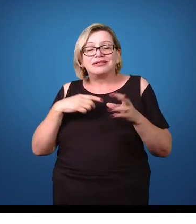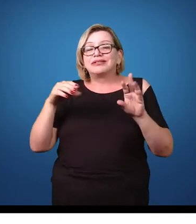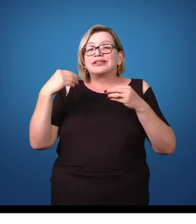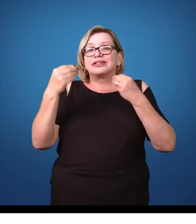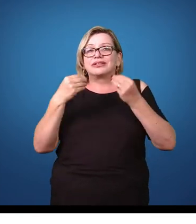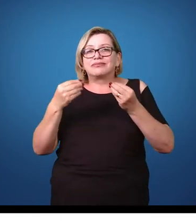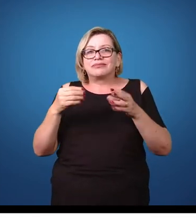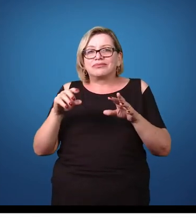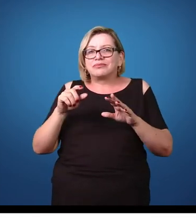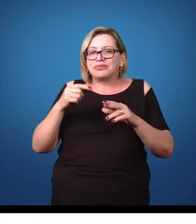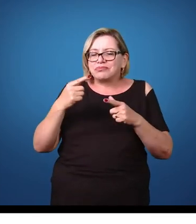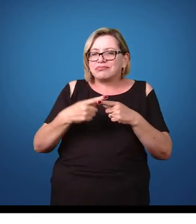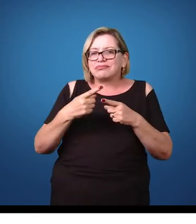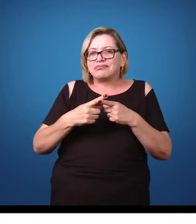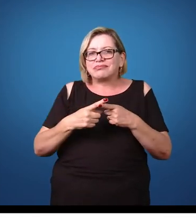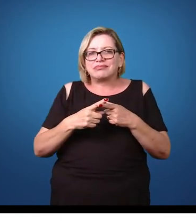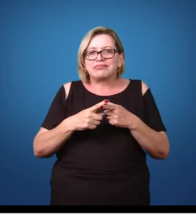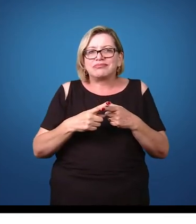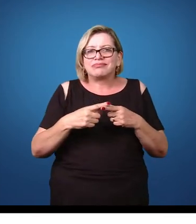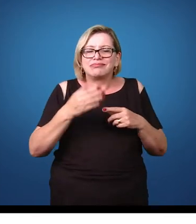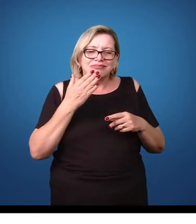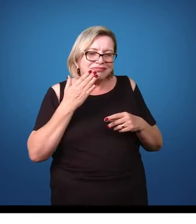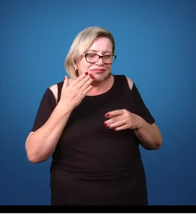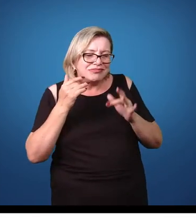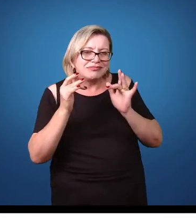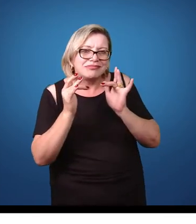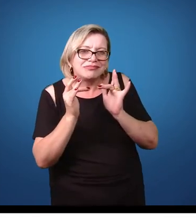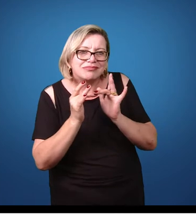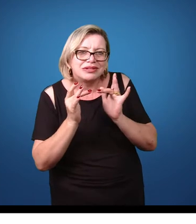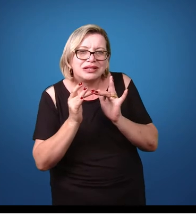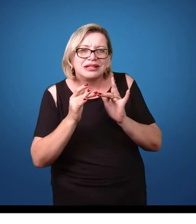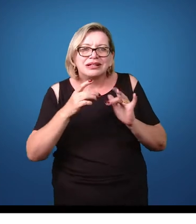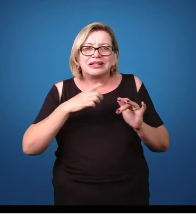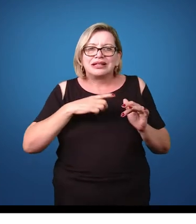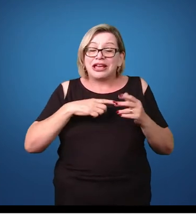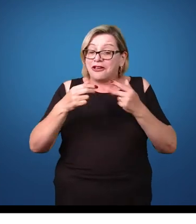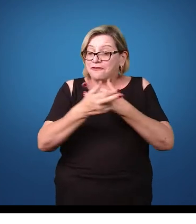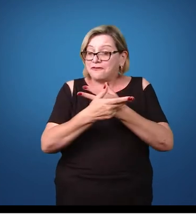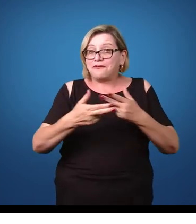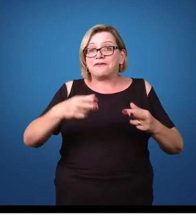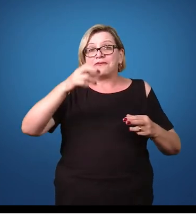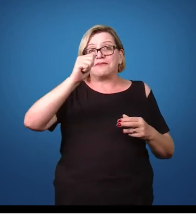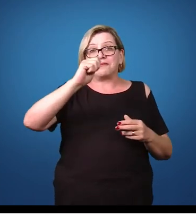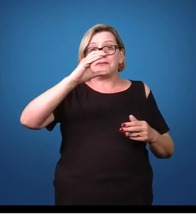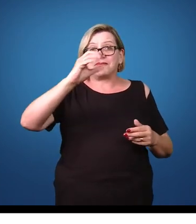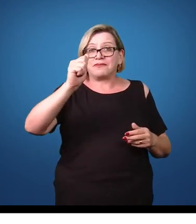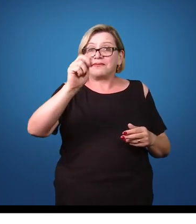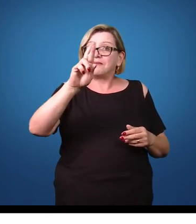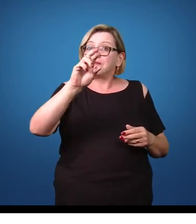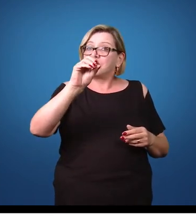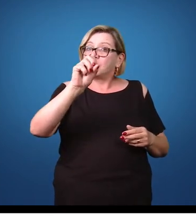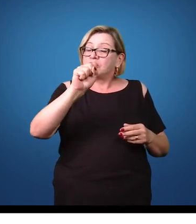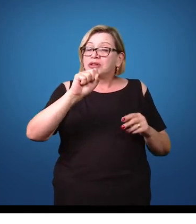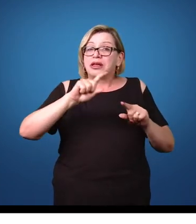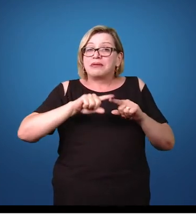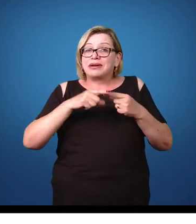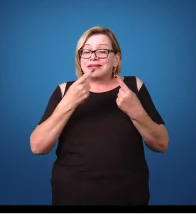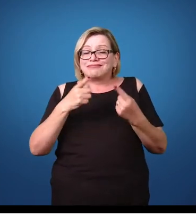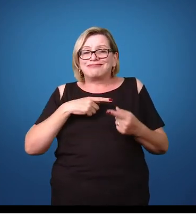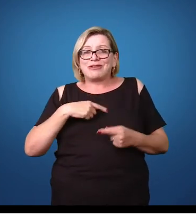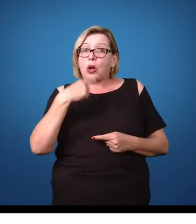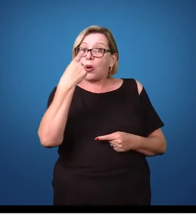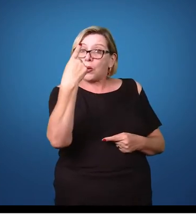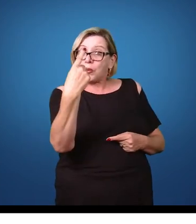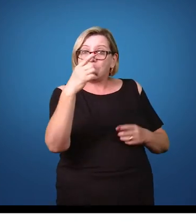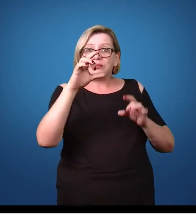relação ao contato com outros tipos de ectoparasitas. Existem várias espécies de ácaros, mas existe uma exclusiva, que